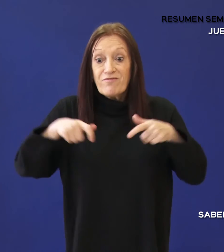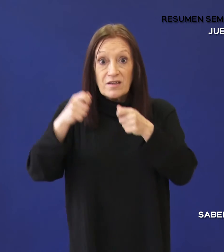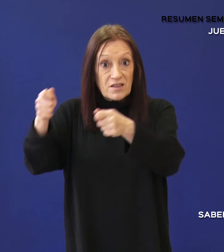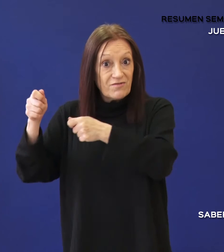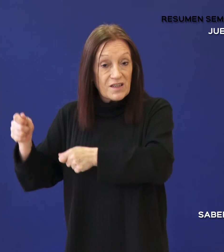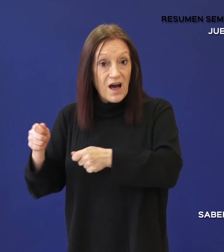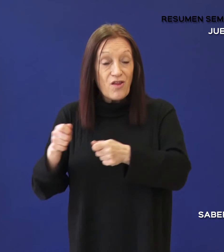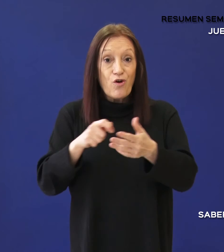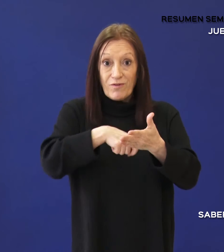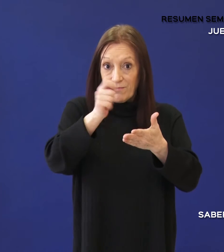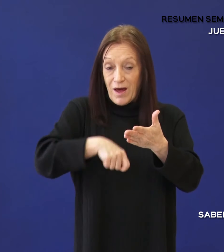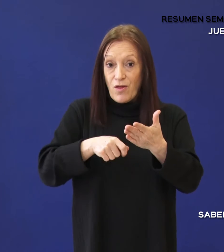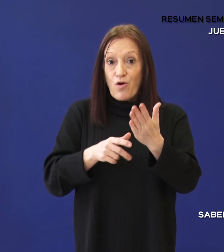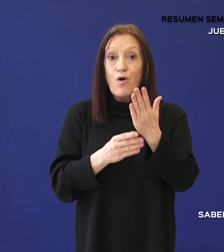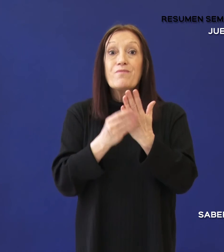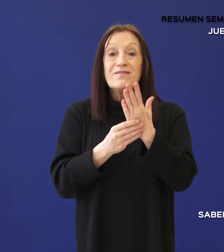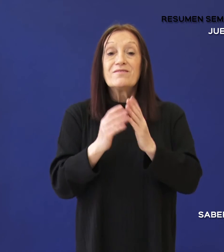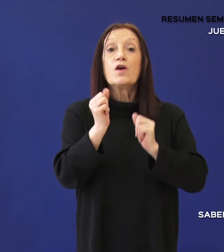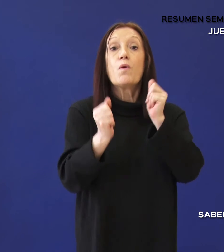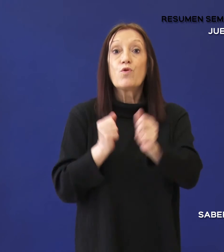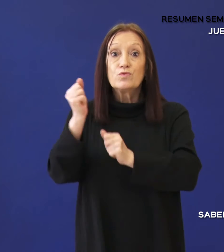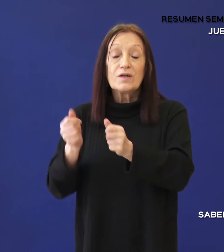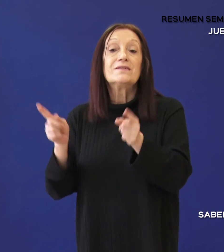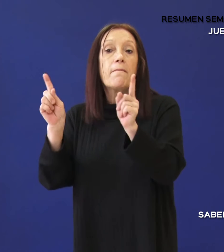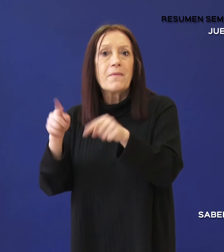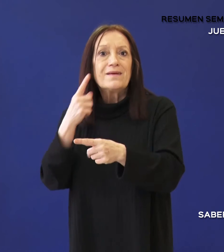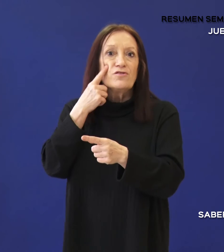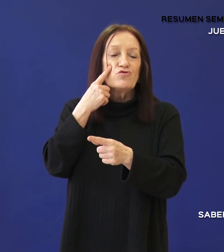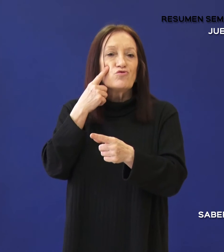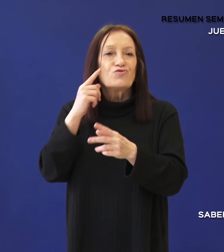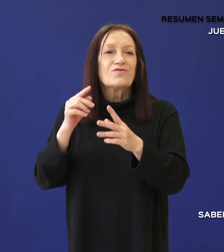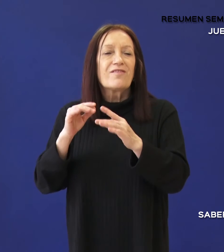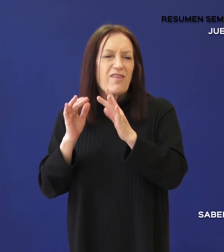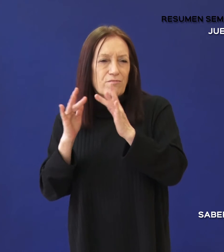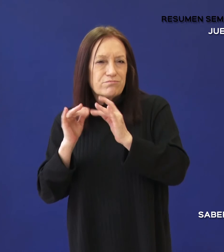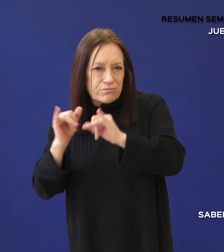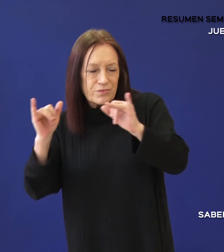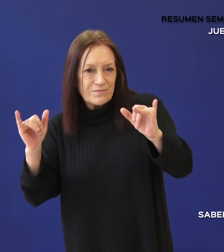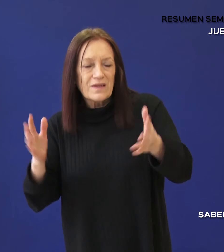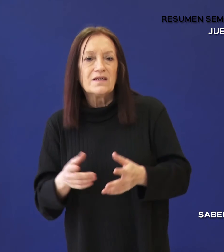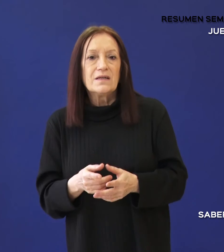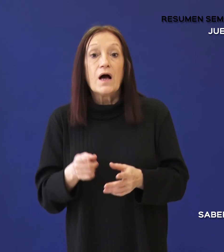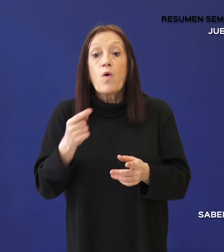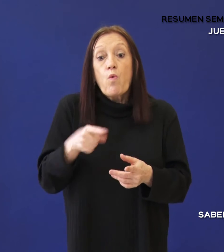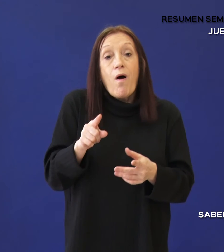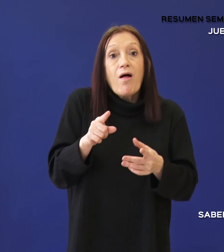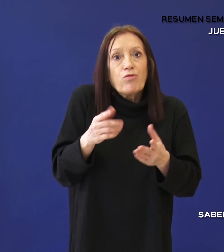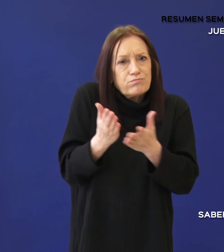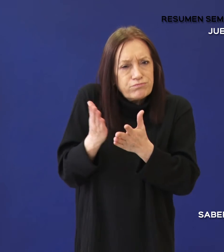Productivo como por la Cámara de la Industria Argentina de Software. Durante la cursada, se desarrollarán